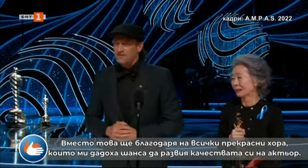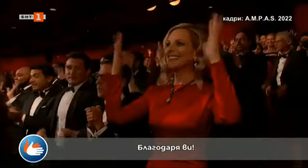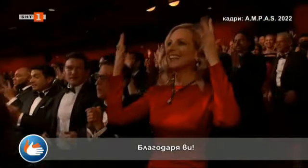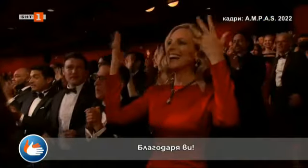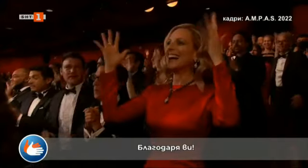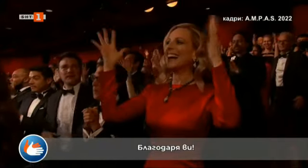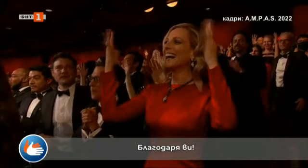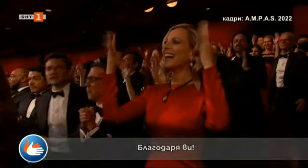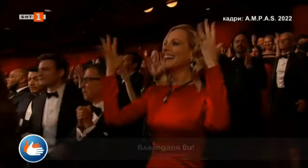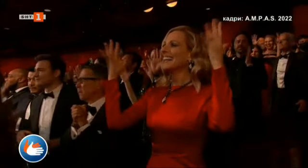Благодаря ви.